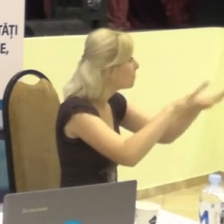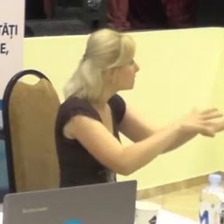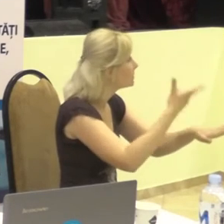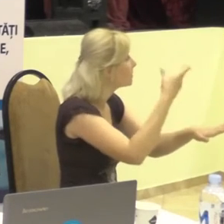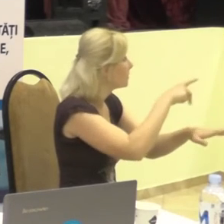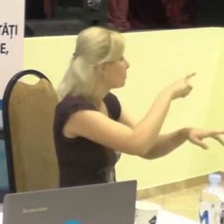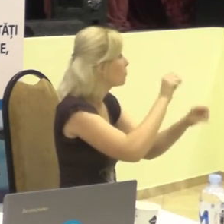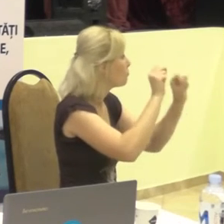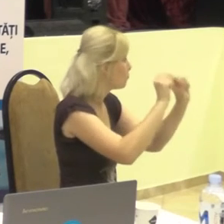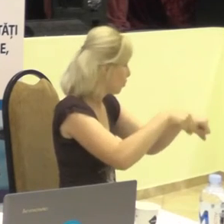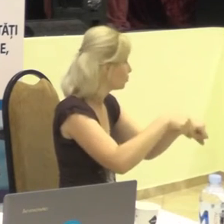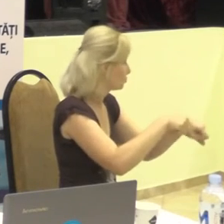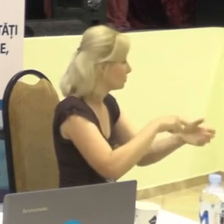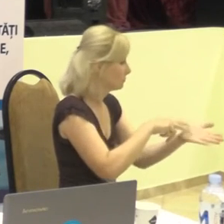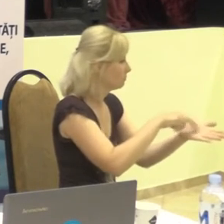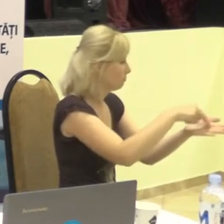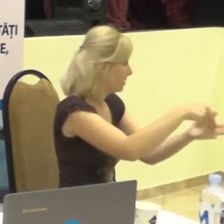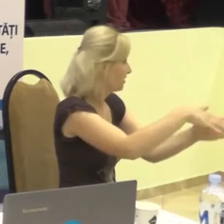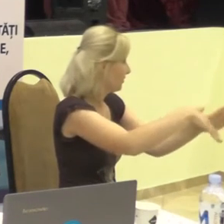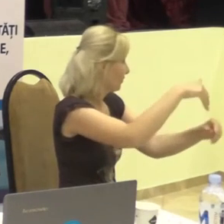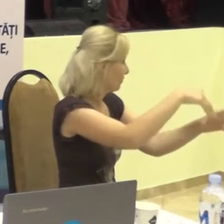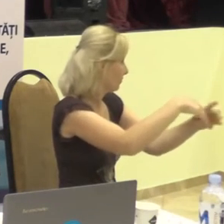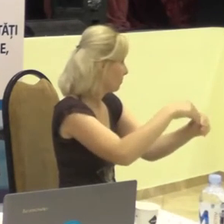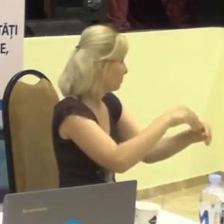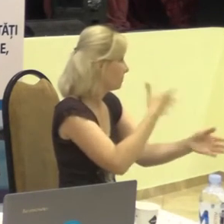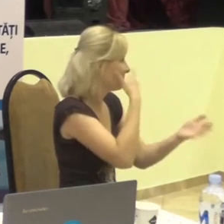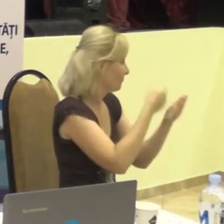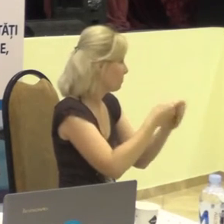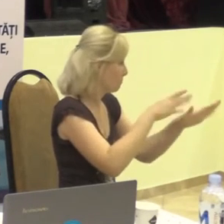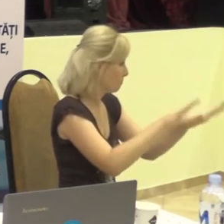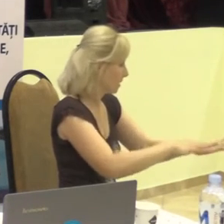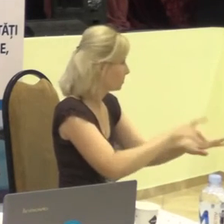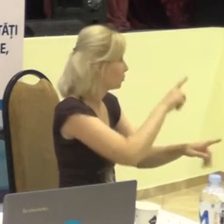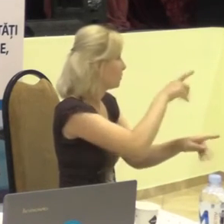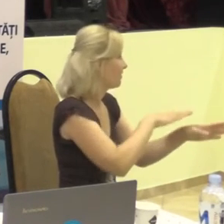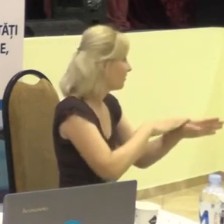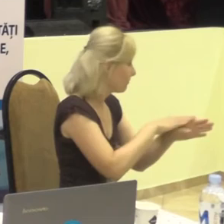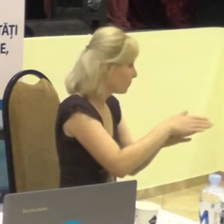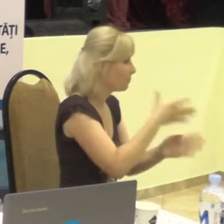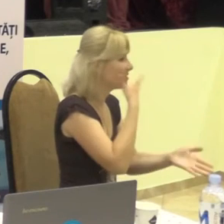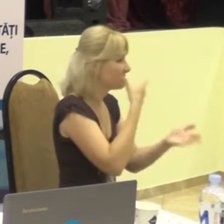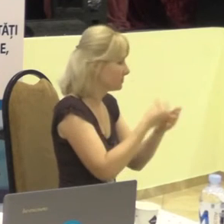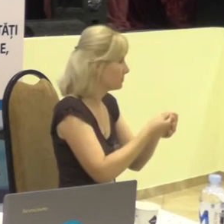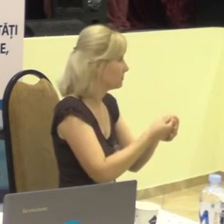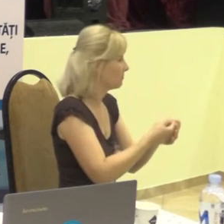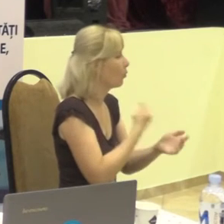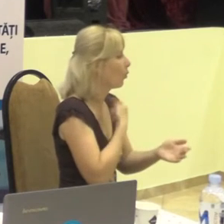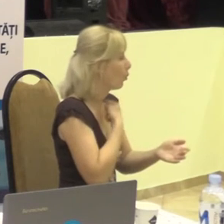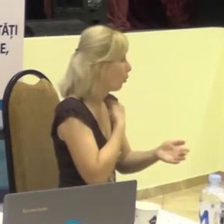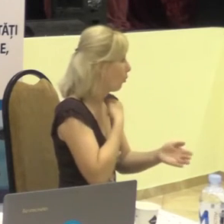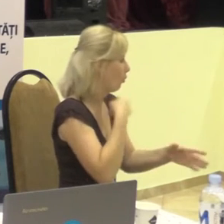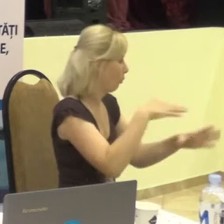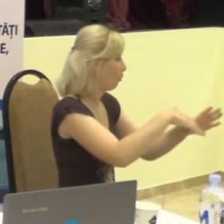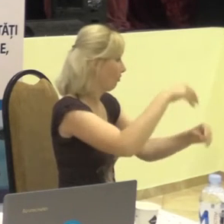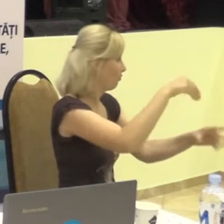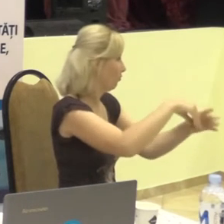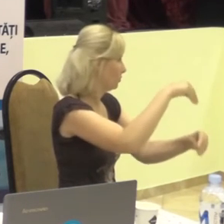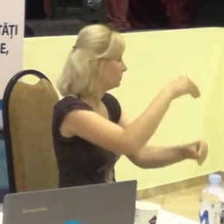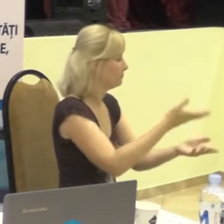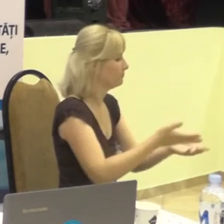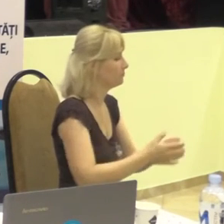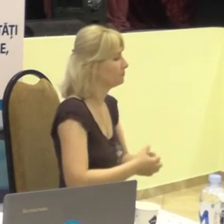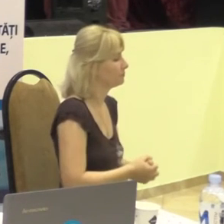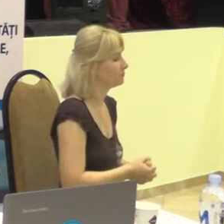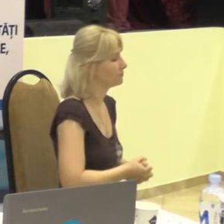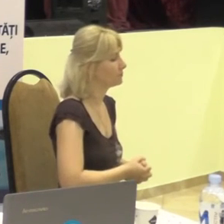trebuie să meargă, să ajungă să își îndeplinească a lui cerințe